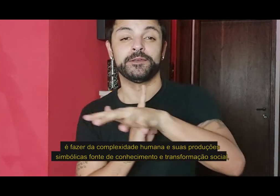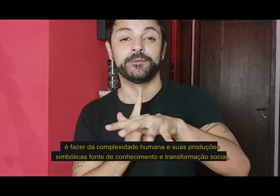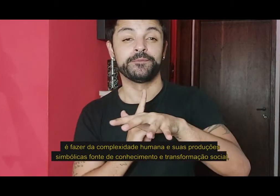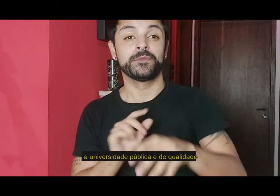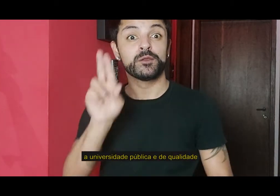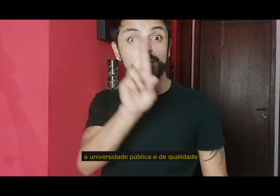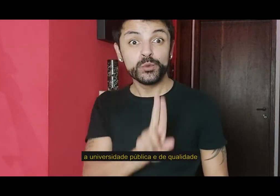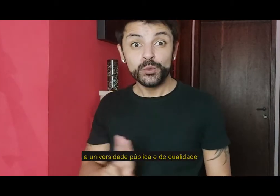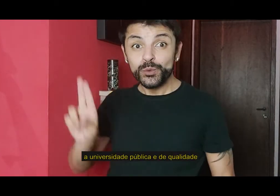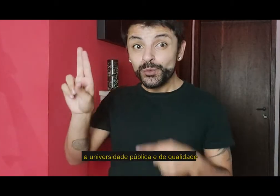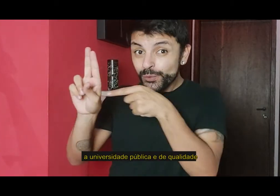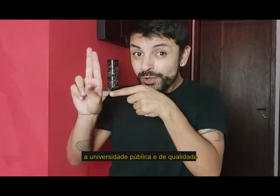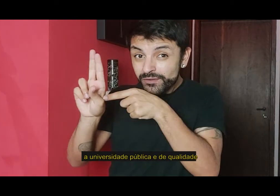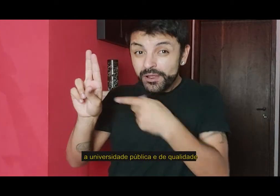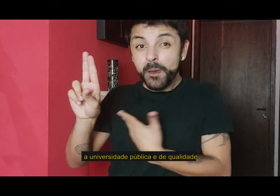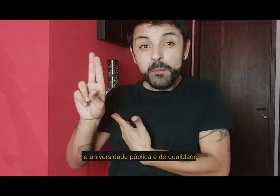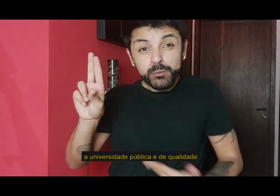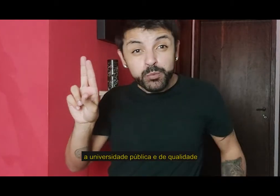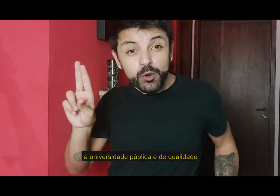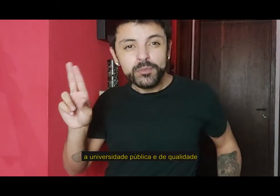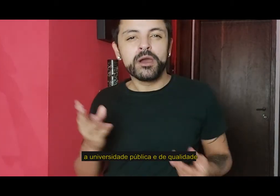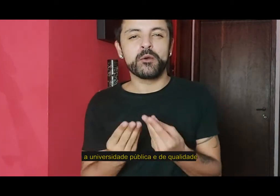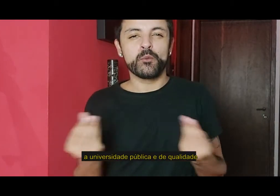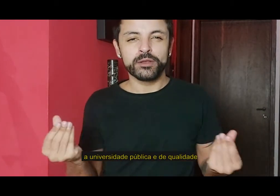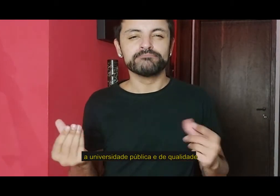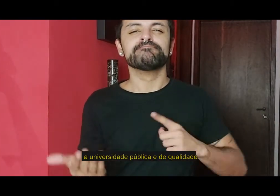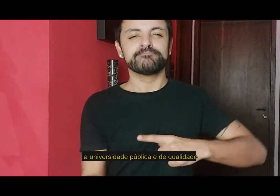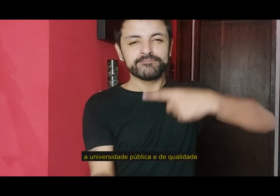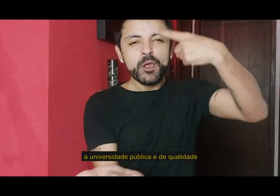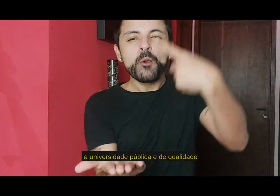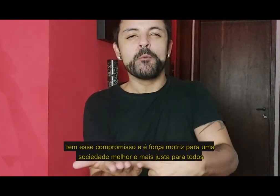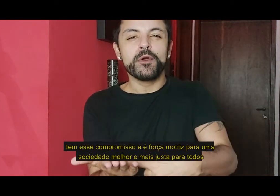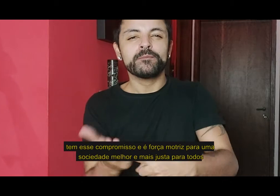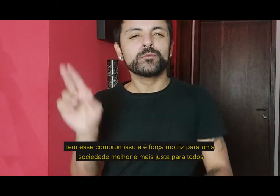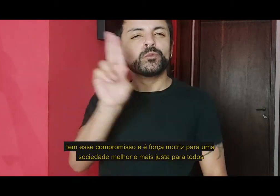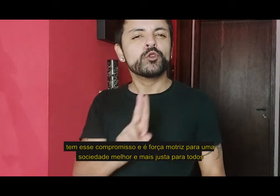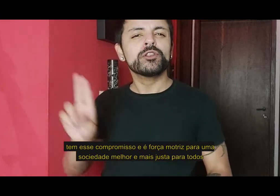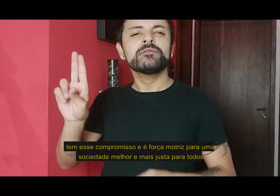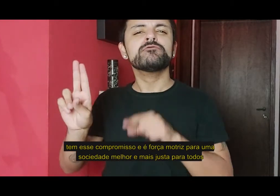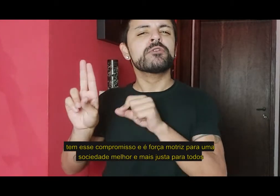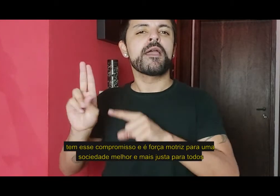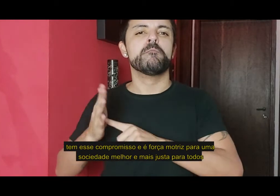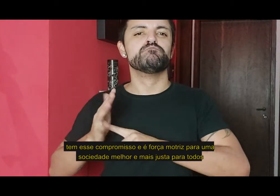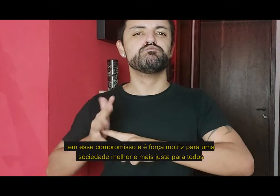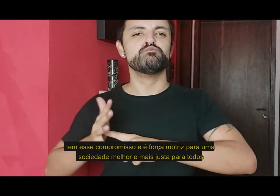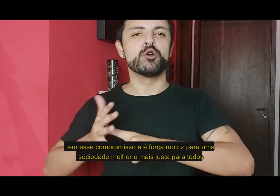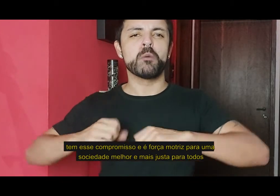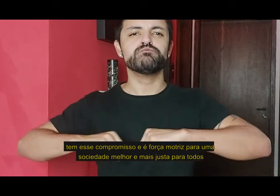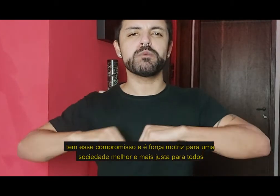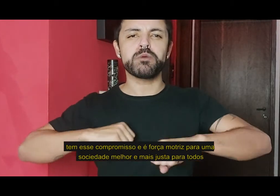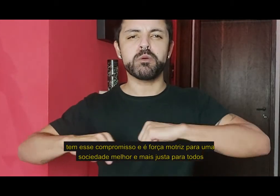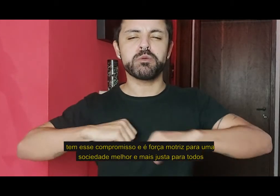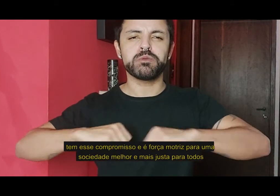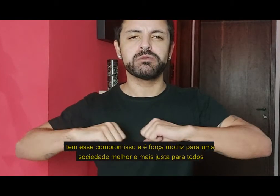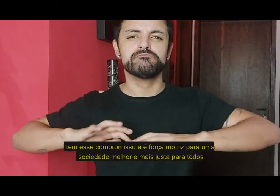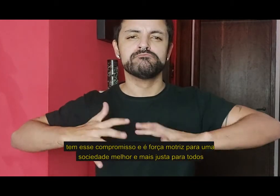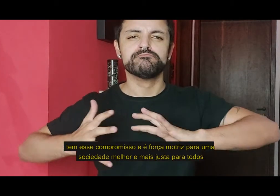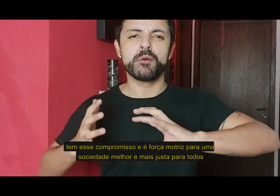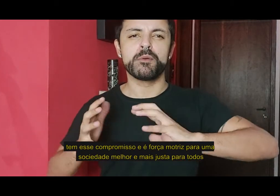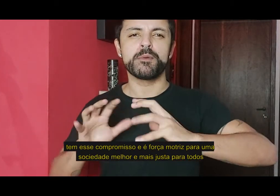A universidade pública e de qualidade tem esse compromisso e a força motriz para uma sociedade